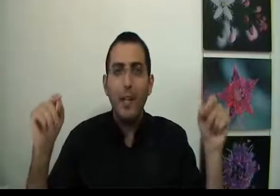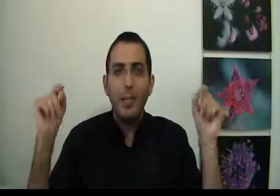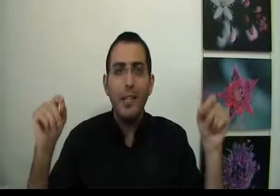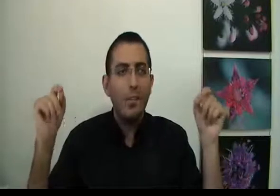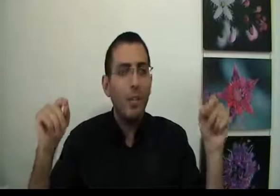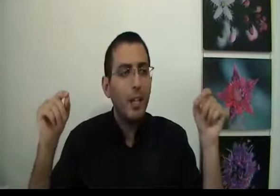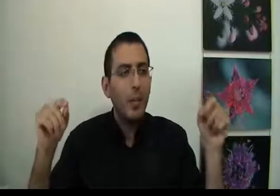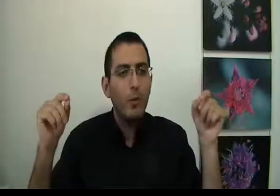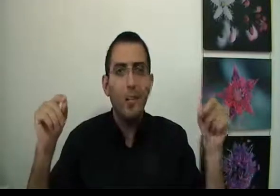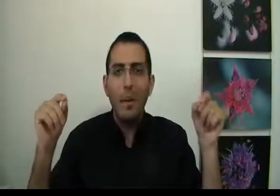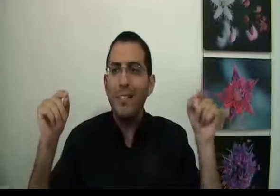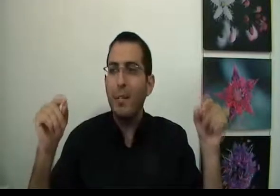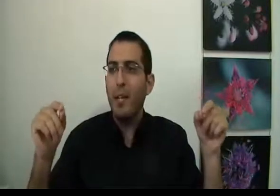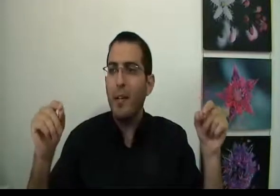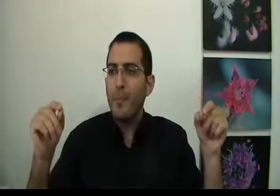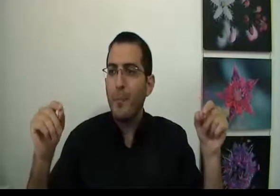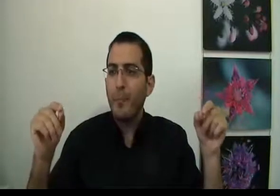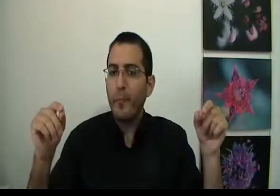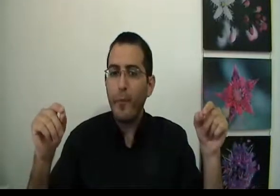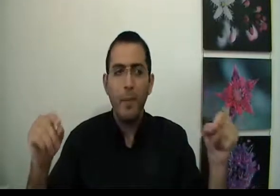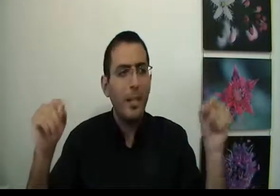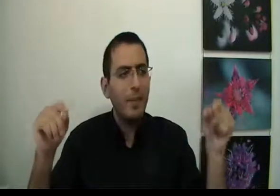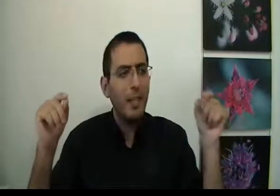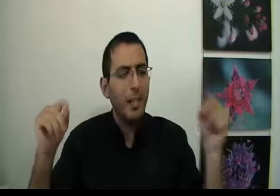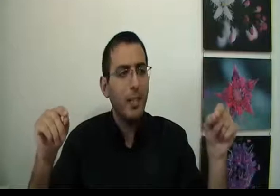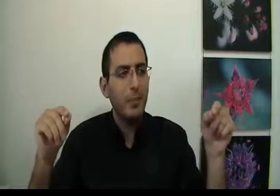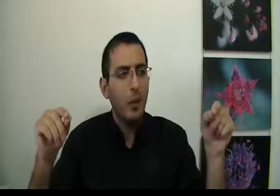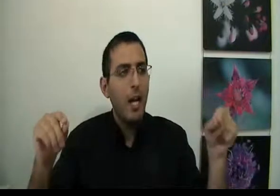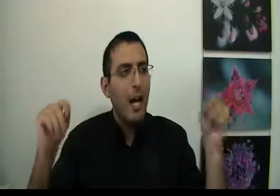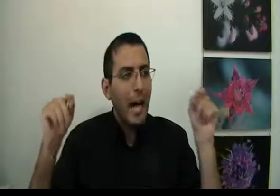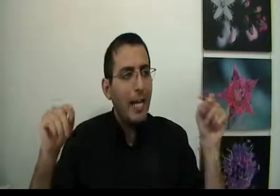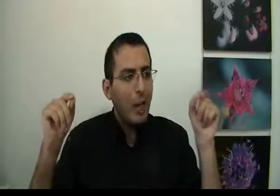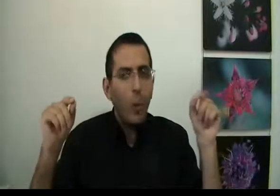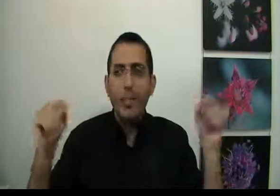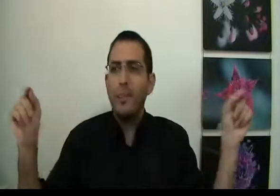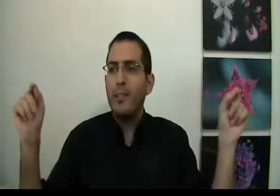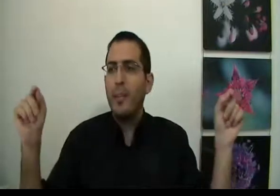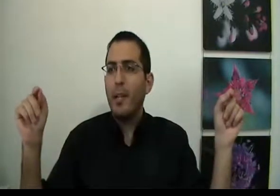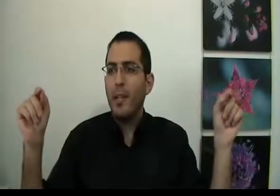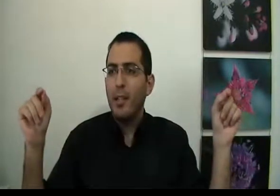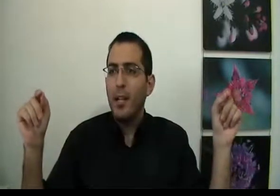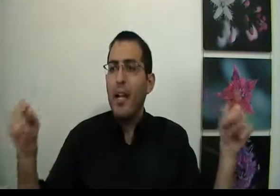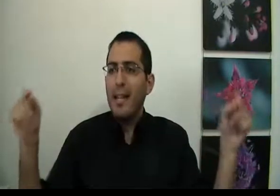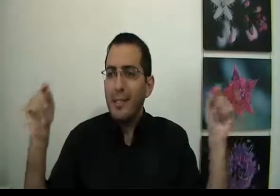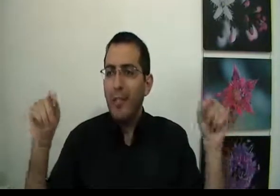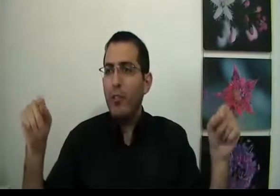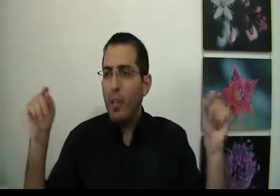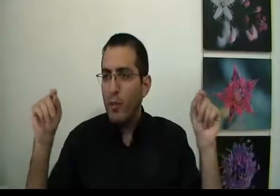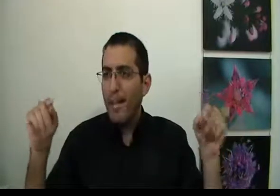רוצה את מה שאני רוצה מה הסיבה בן אדם צריך להגיד לעצמו אני לא מוכן לסבול סתם ככה הסבר שלי נובע,